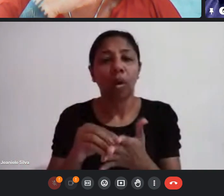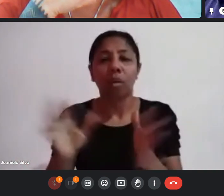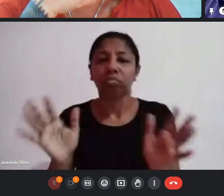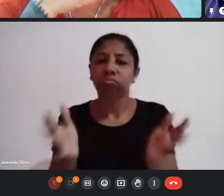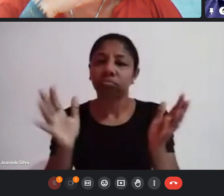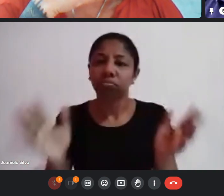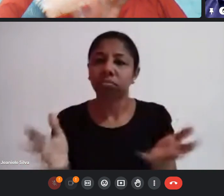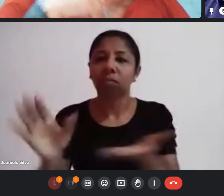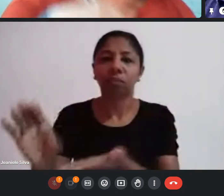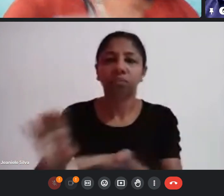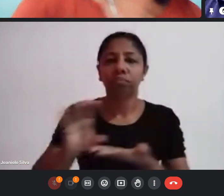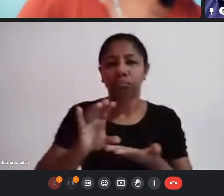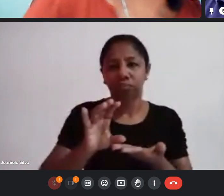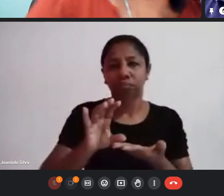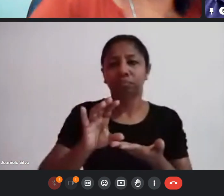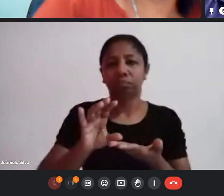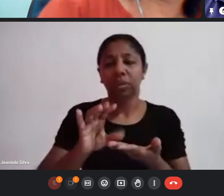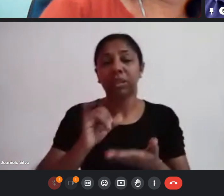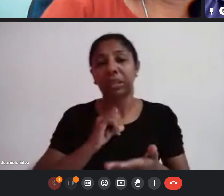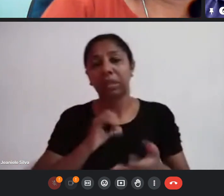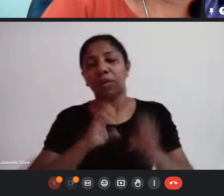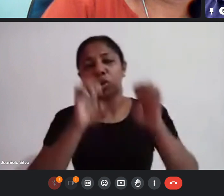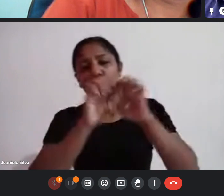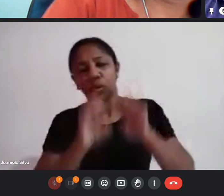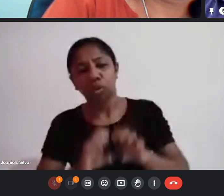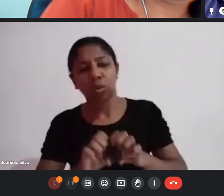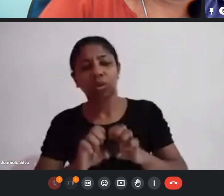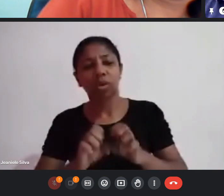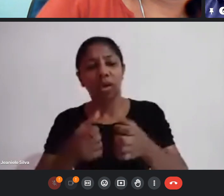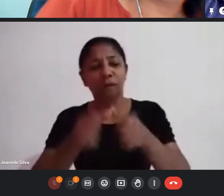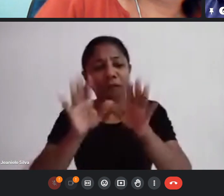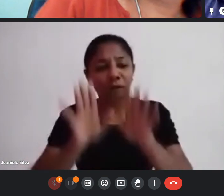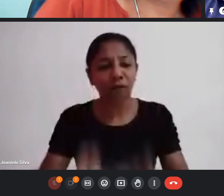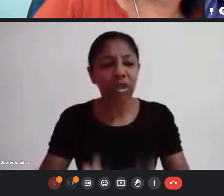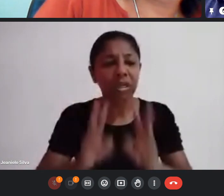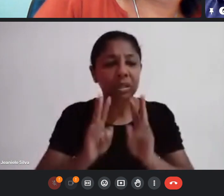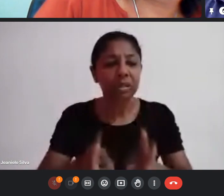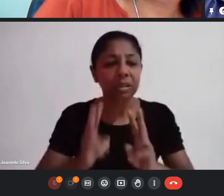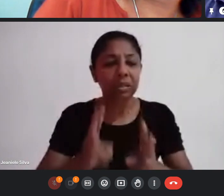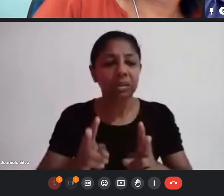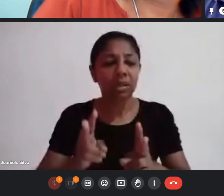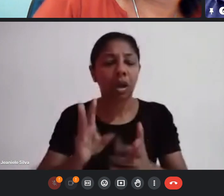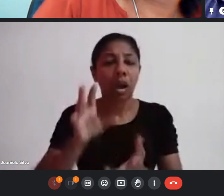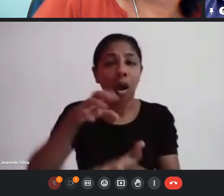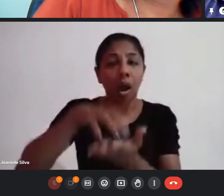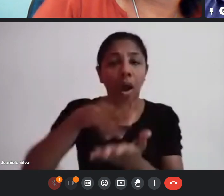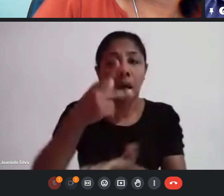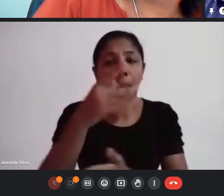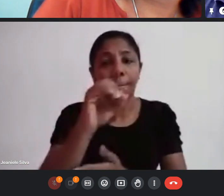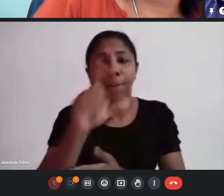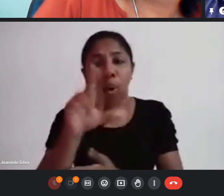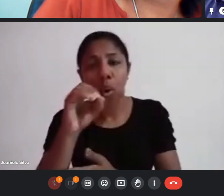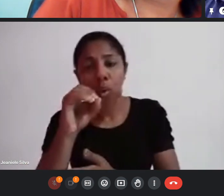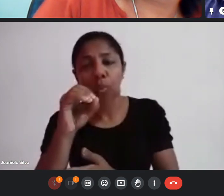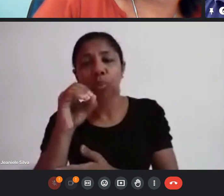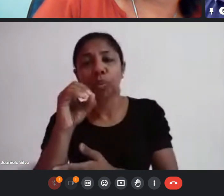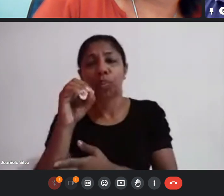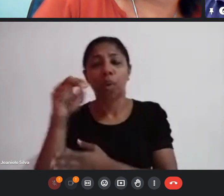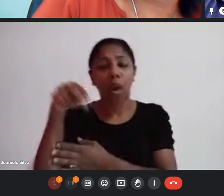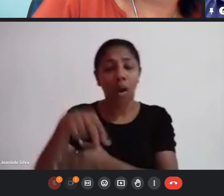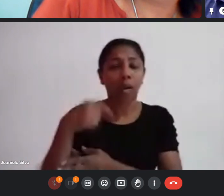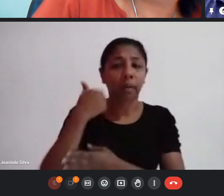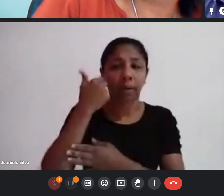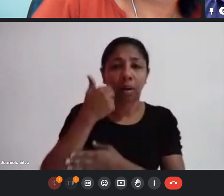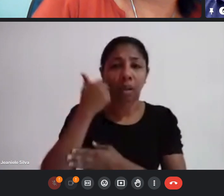uma estruturação mais permanente de polo carnavalístico em Natal isso seria muito